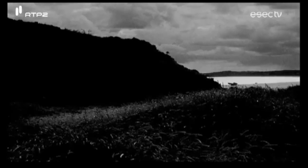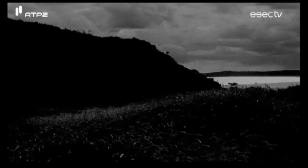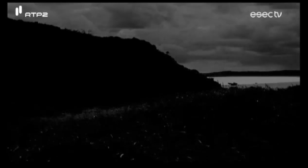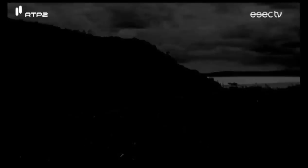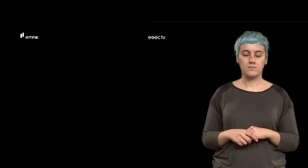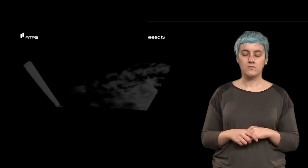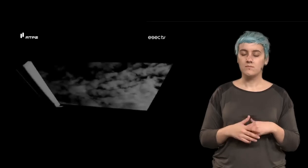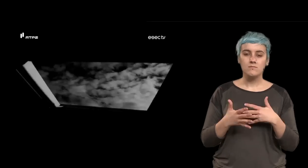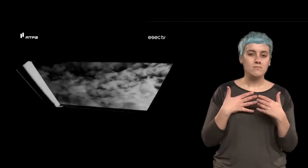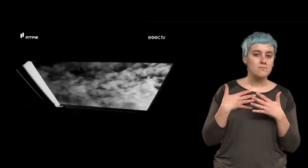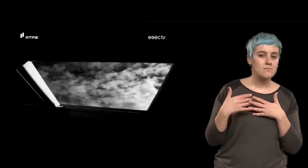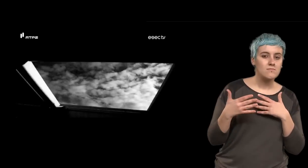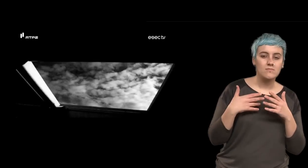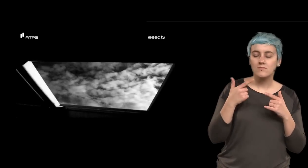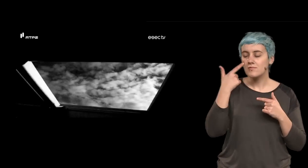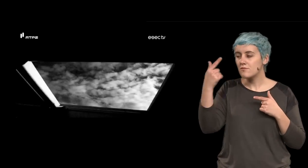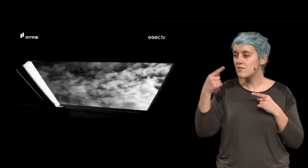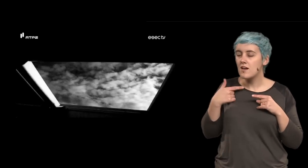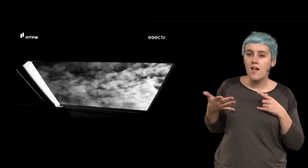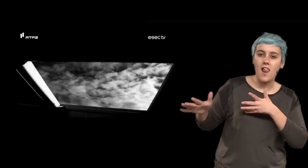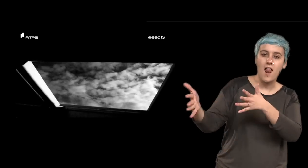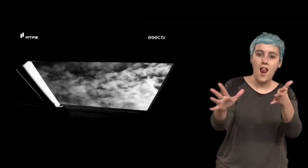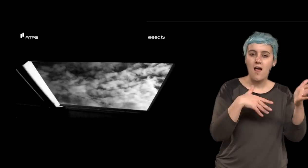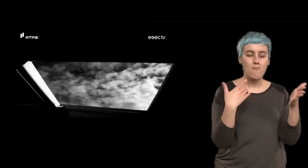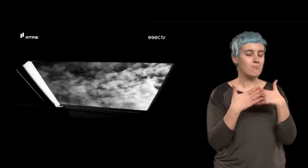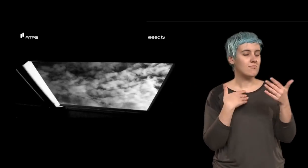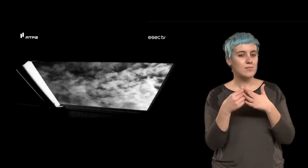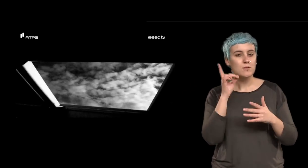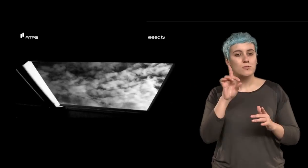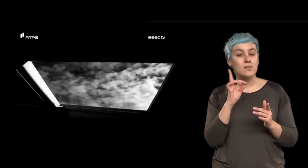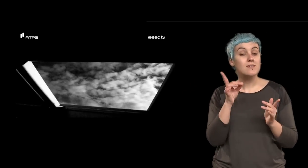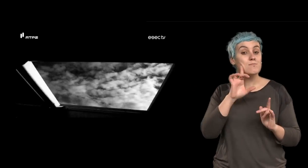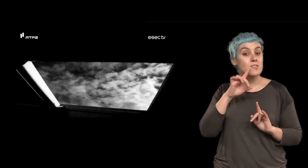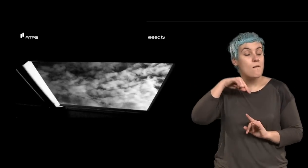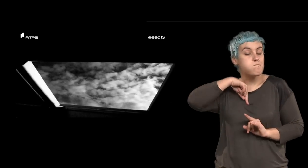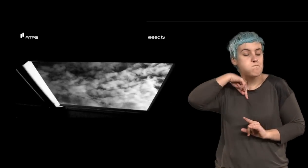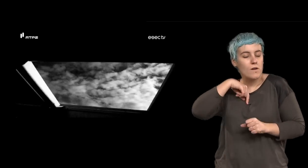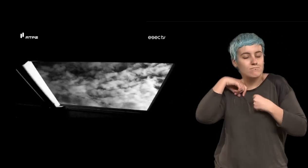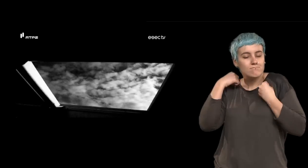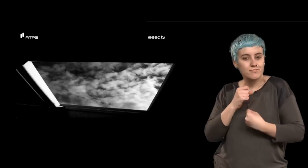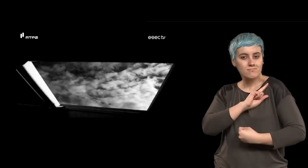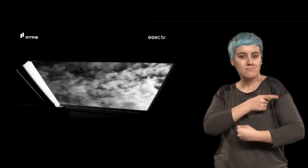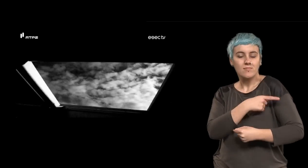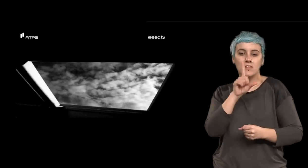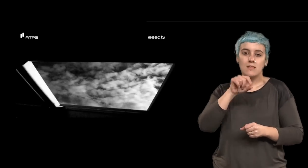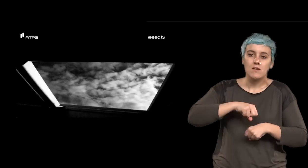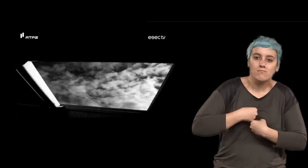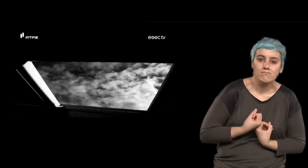Não importa verdadeiramente para onde viajamos, importa a intensidade com que o fazemos, a generosidade com que o conseguimos